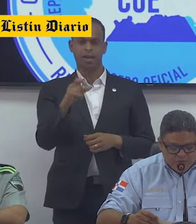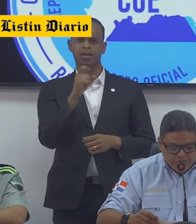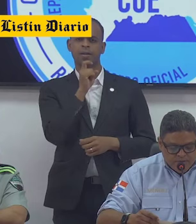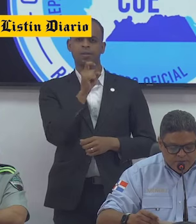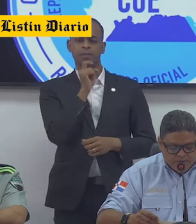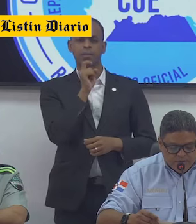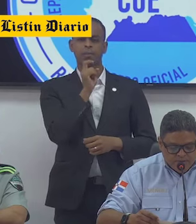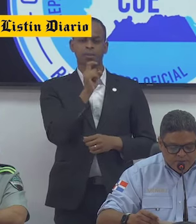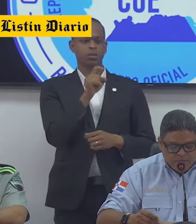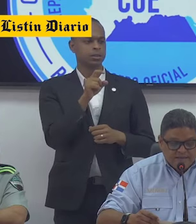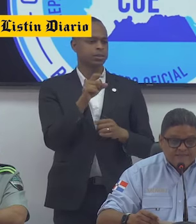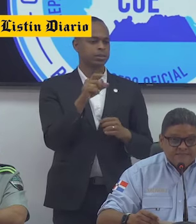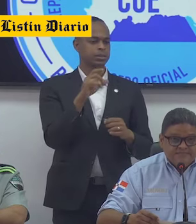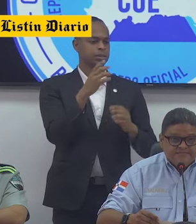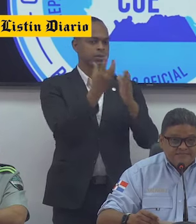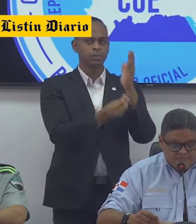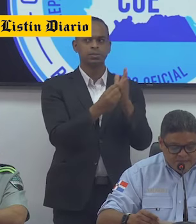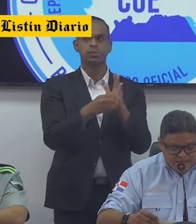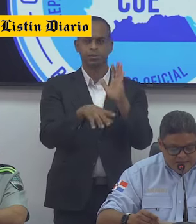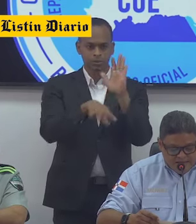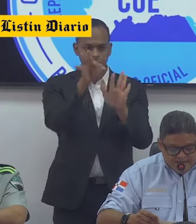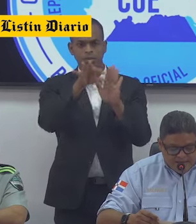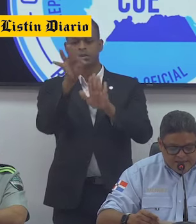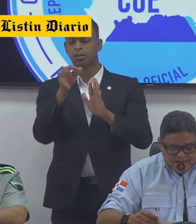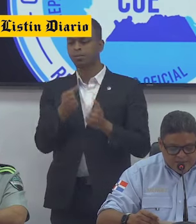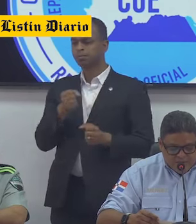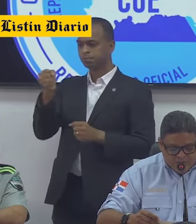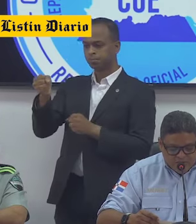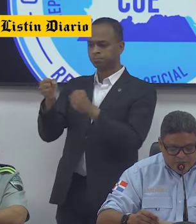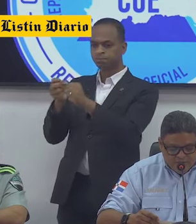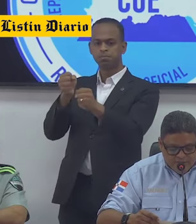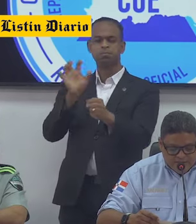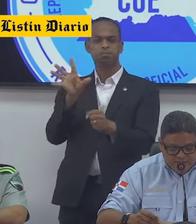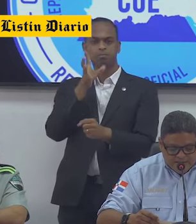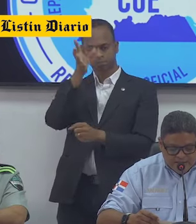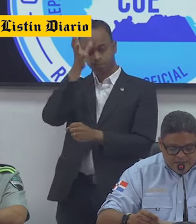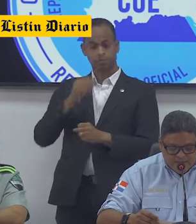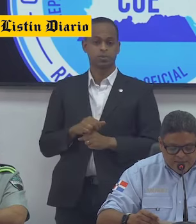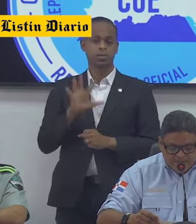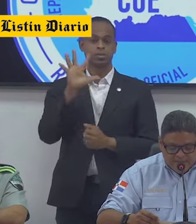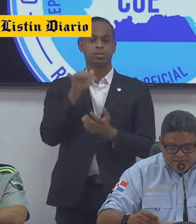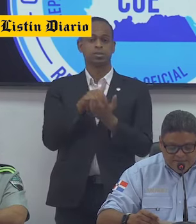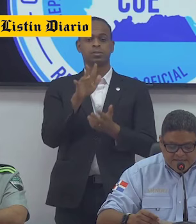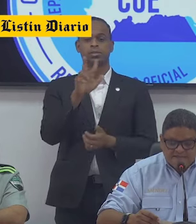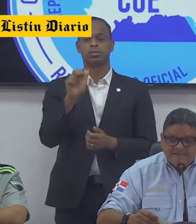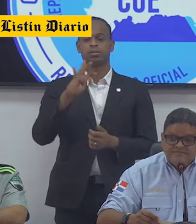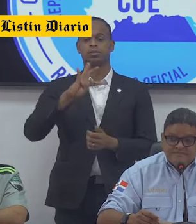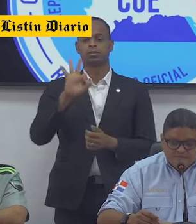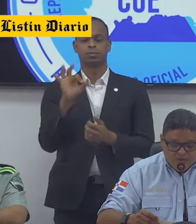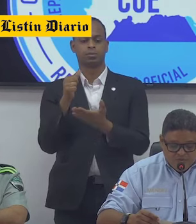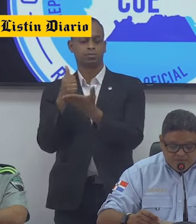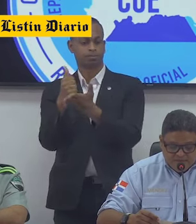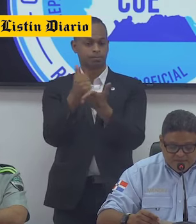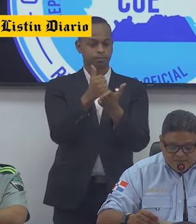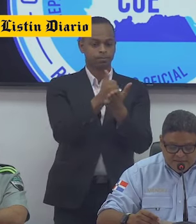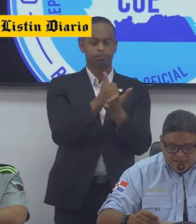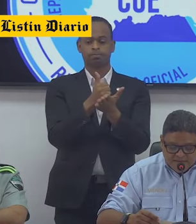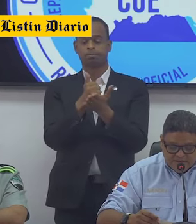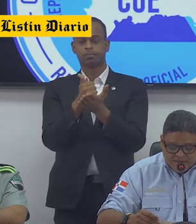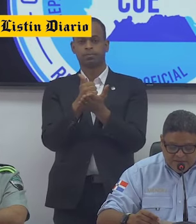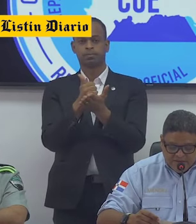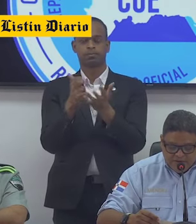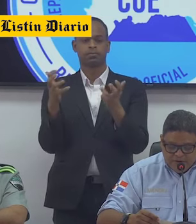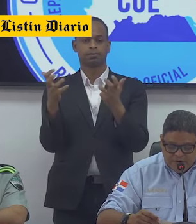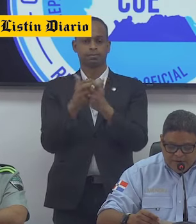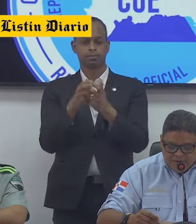los mismos fueron entregados a sus padres. Se han realizado 5,349 asistencias consistentes